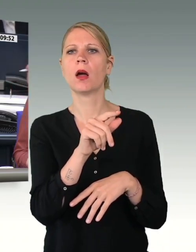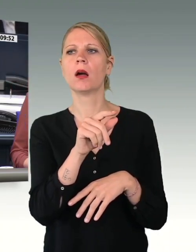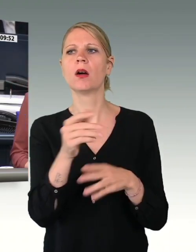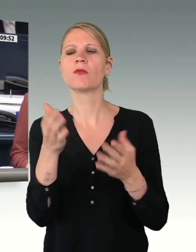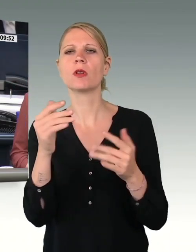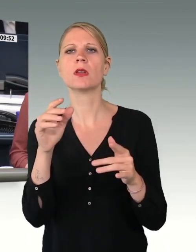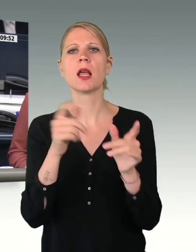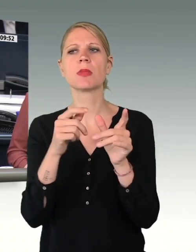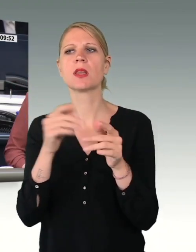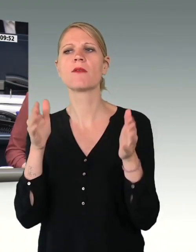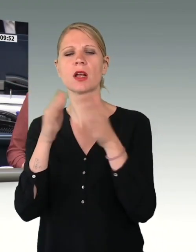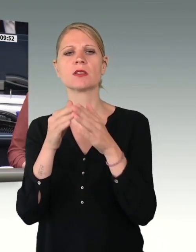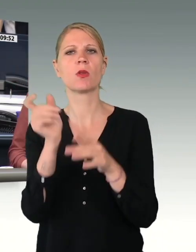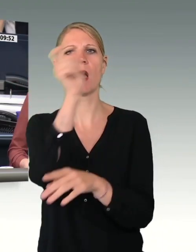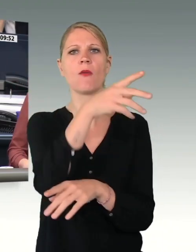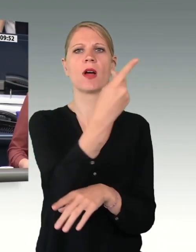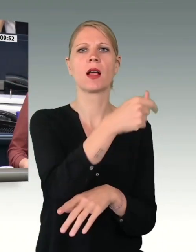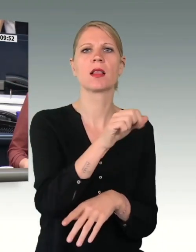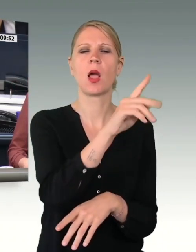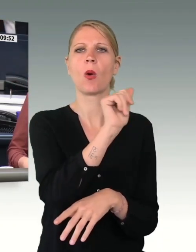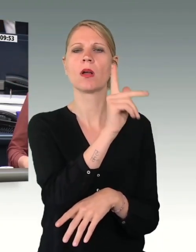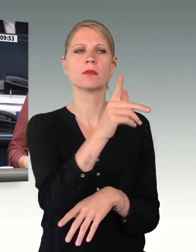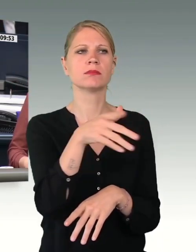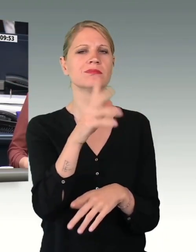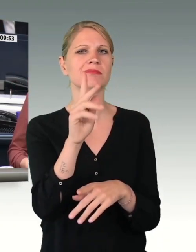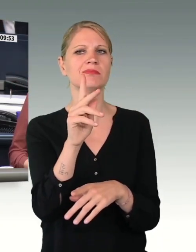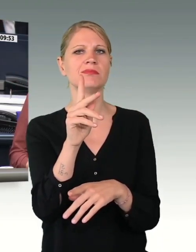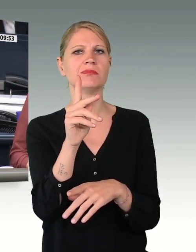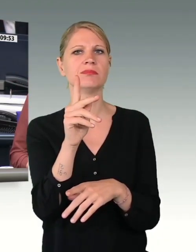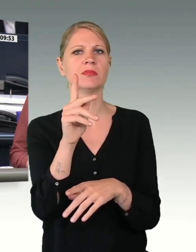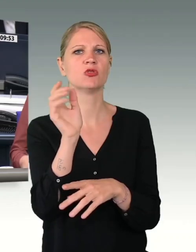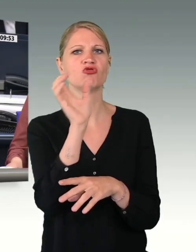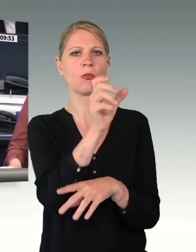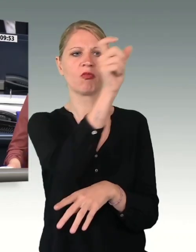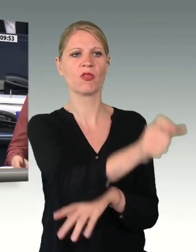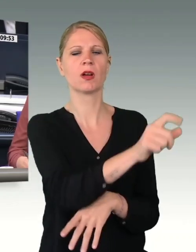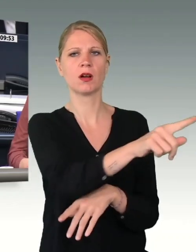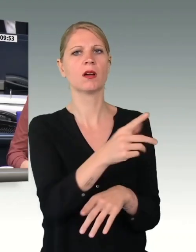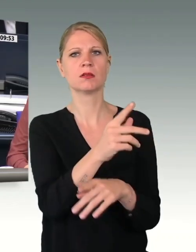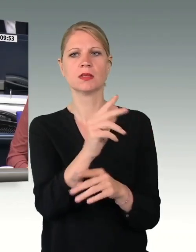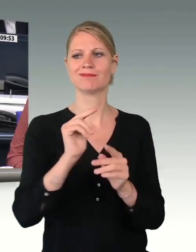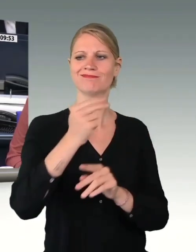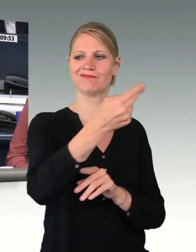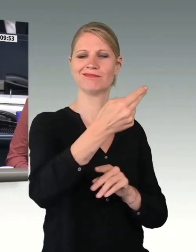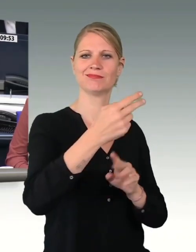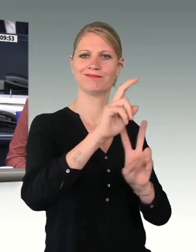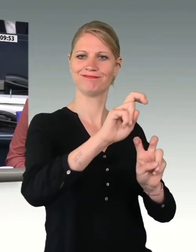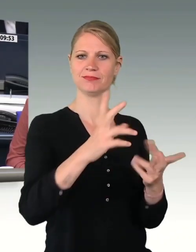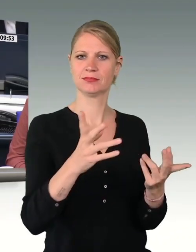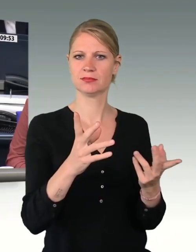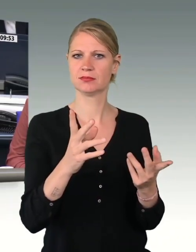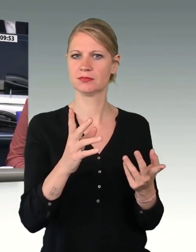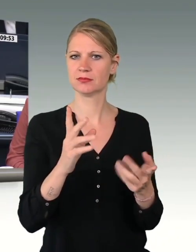Für diesen Ausdruck, den Sie genannt haben, erteile ich dem